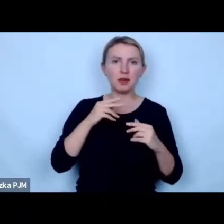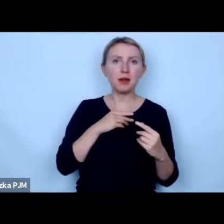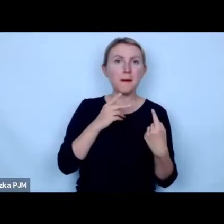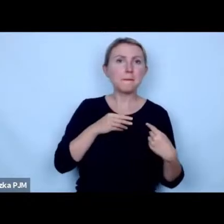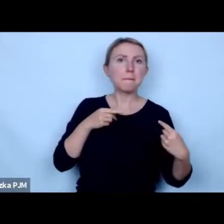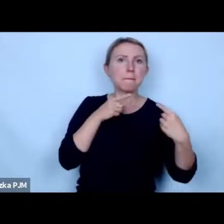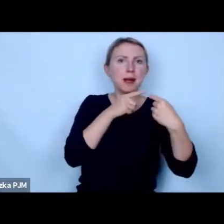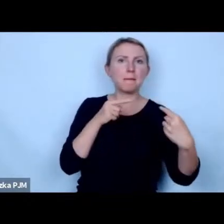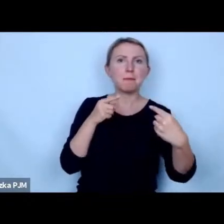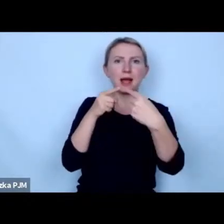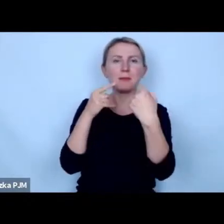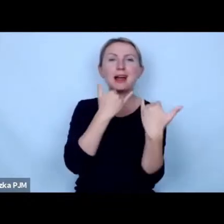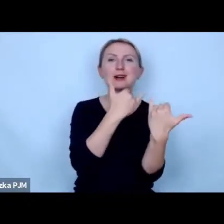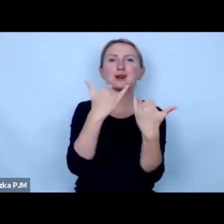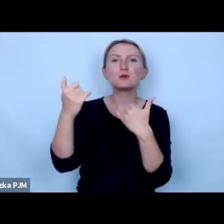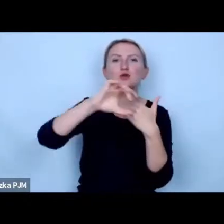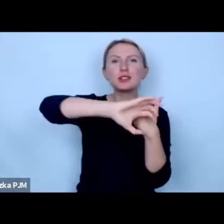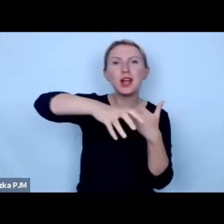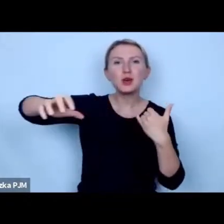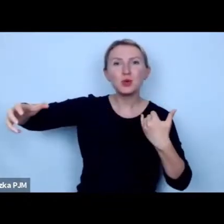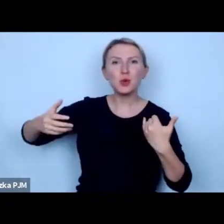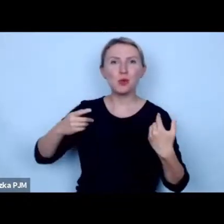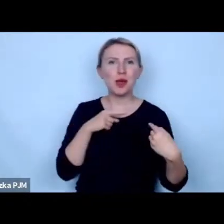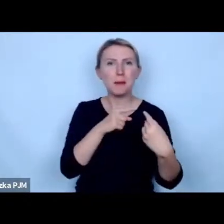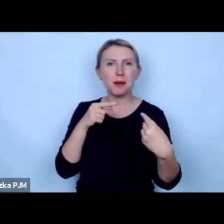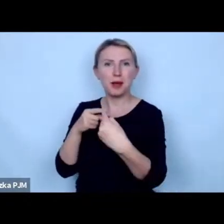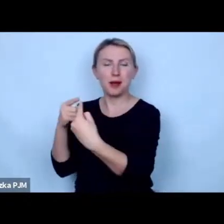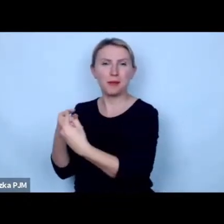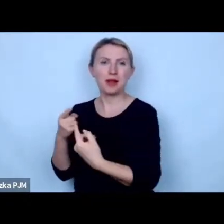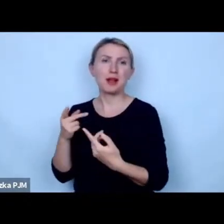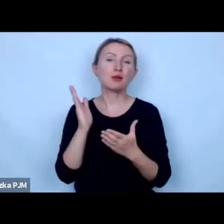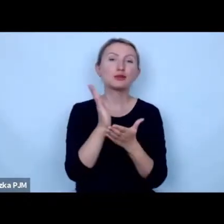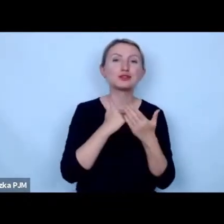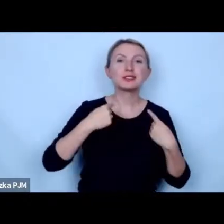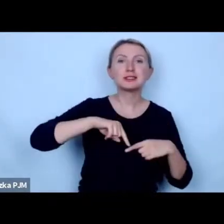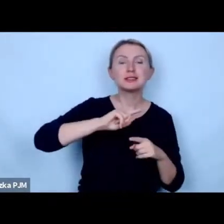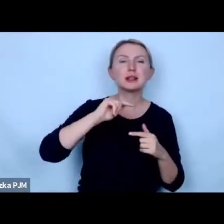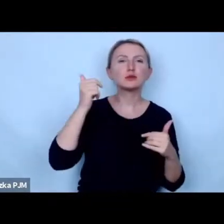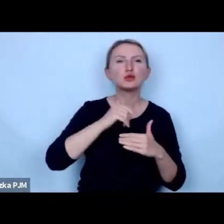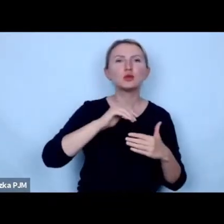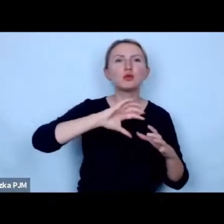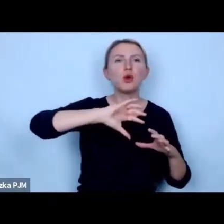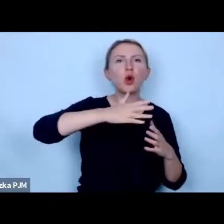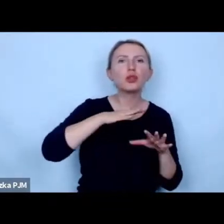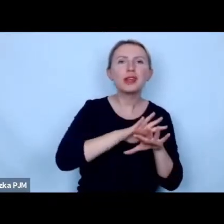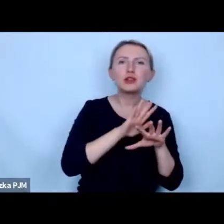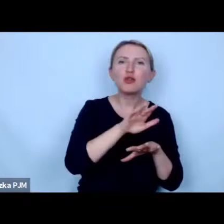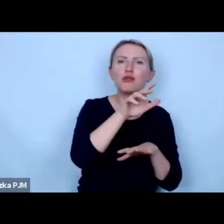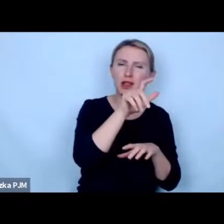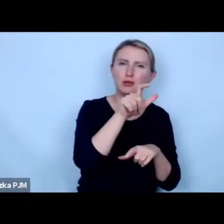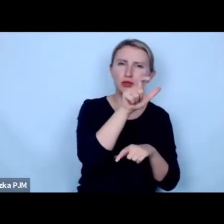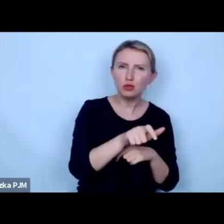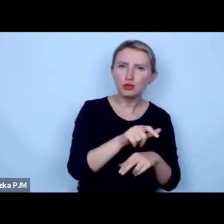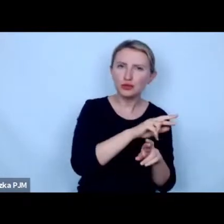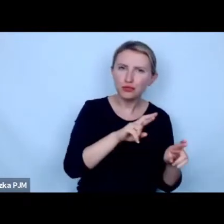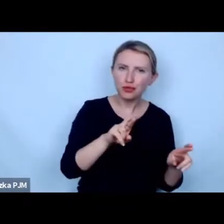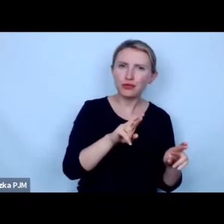przekonać i tak jedni z nas mogą i powinni edukować o podmiotowości zwierząt bo myślę że bardzo wiele osób